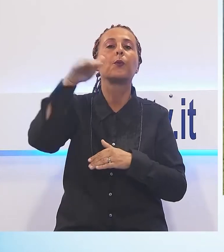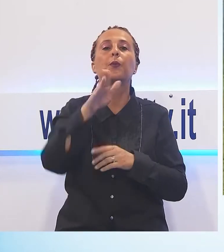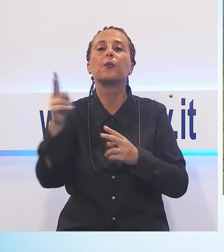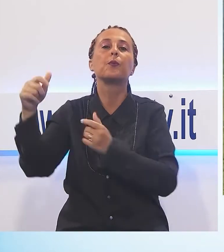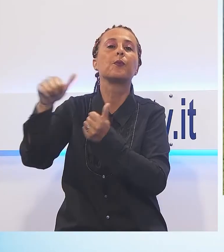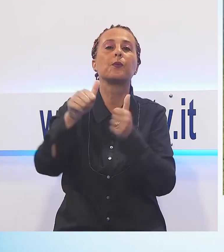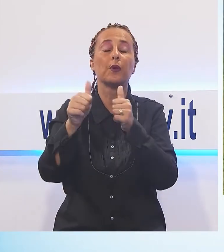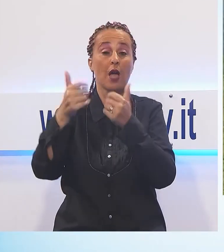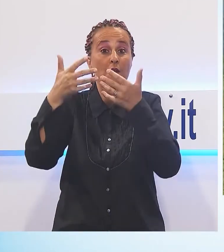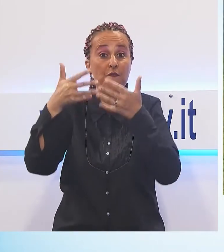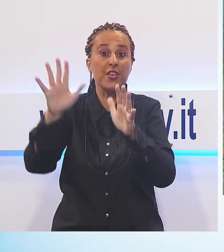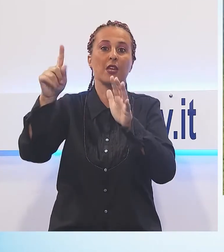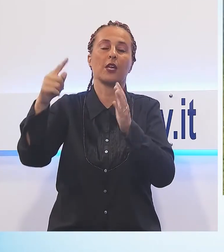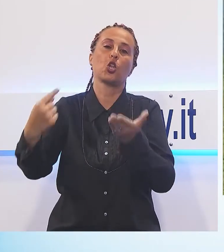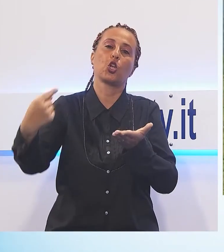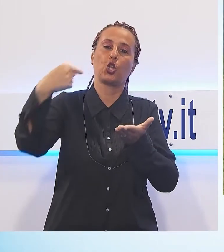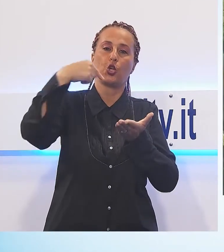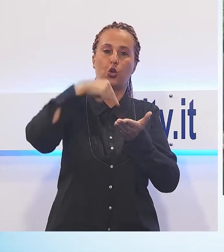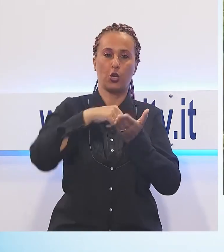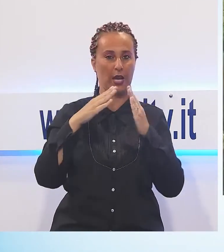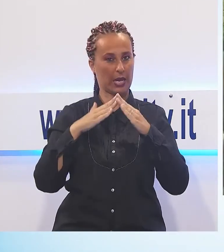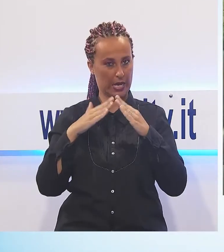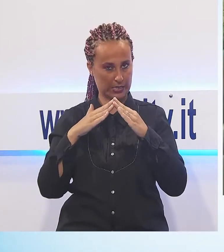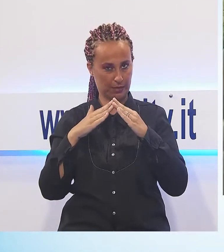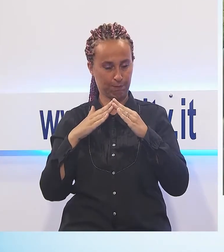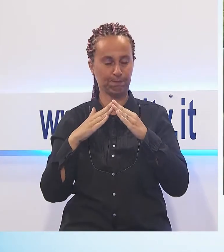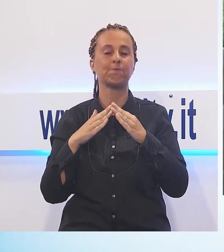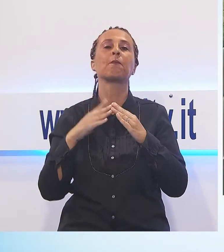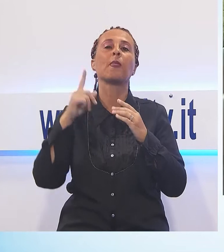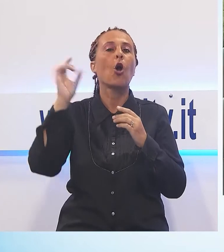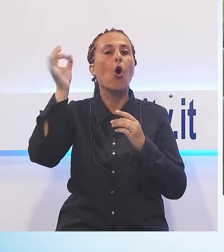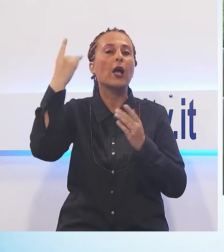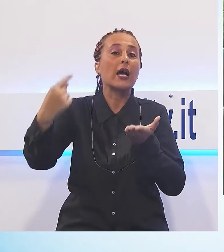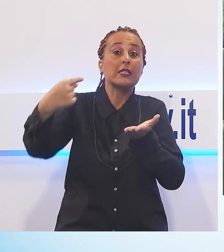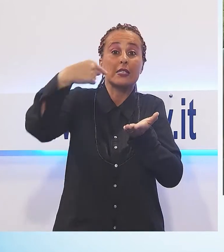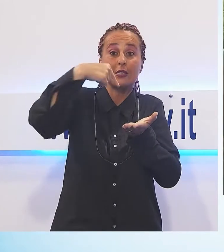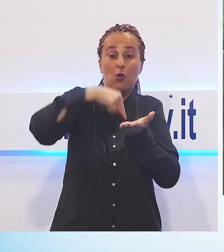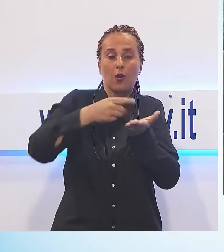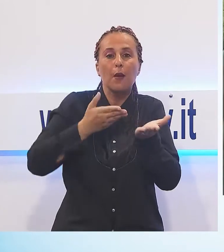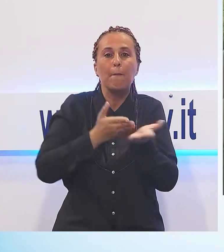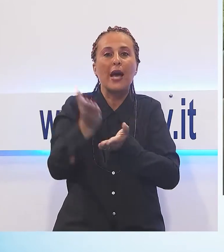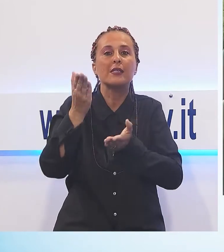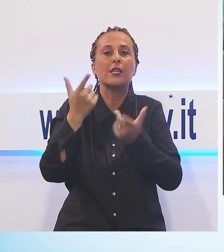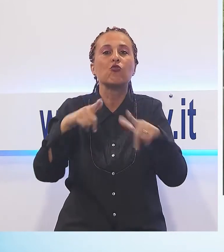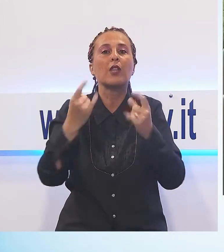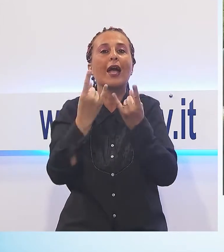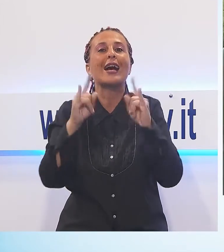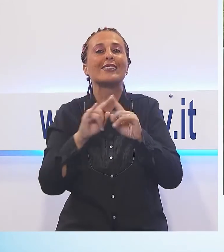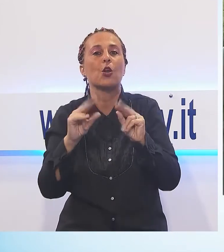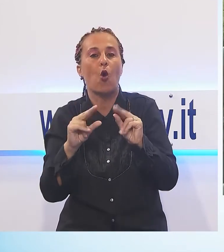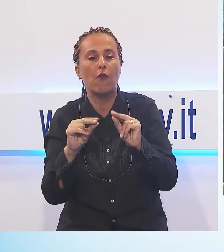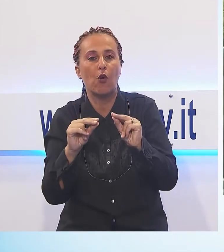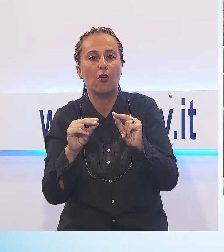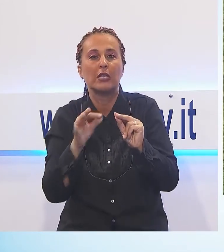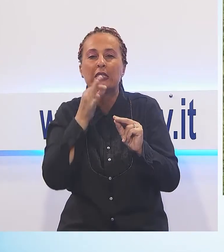realizzato proprio in altura. Durante il viaggio, il passaggio a Castelnuovo era l'occasione di smerciare un po' di questo formaggio, incassando